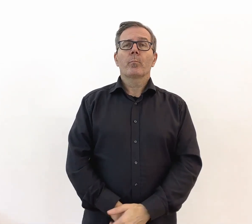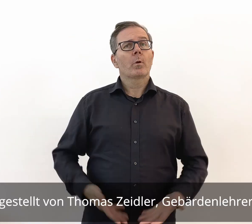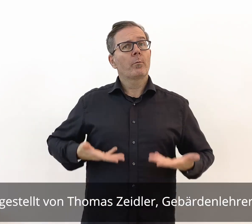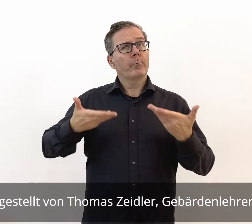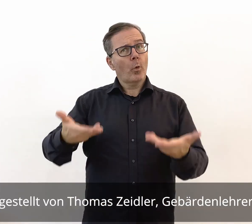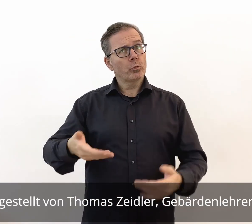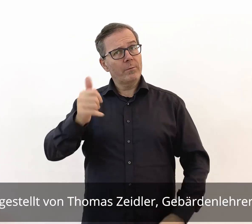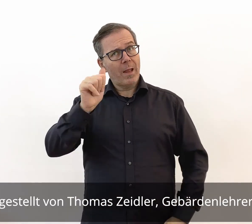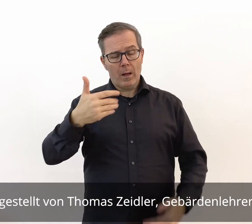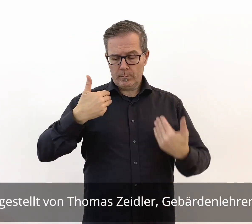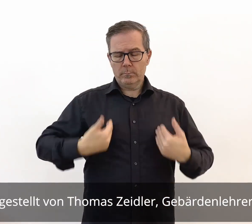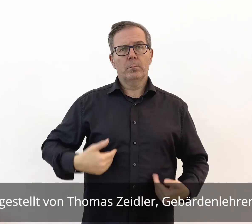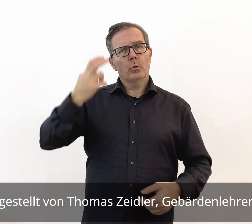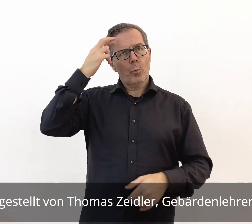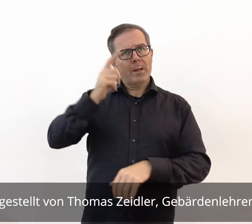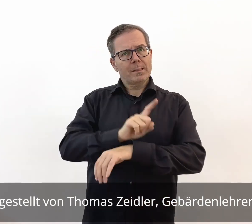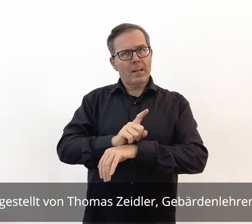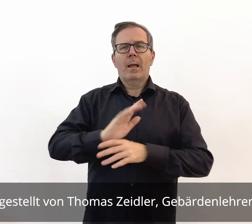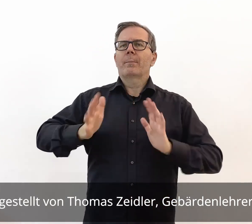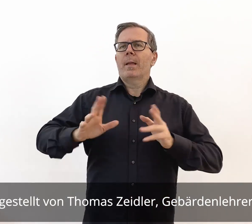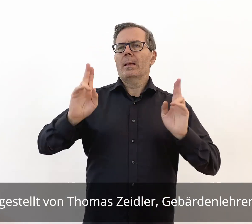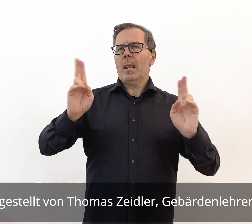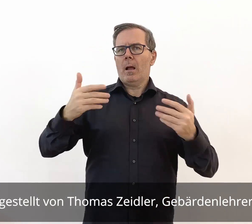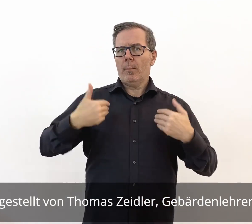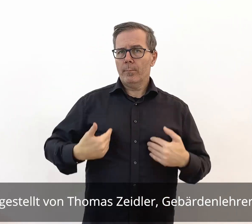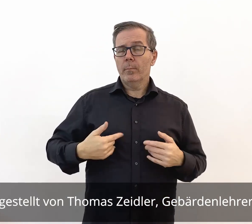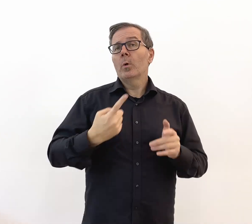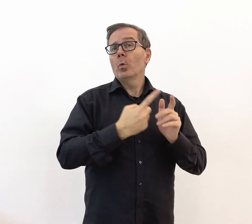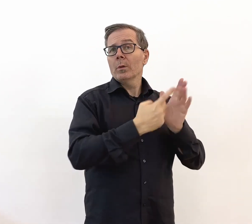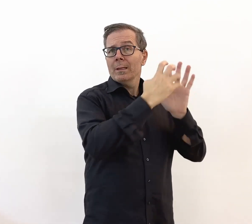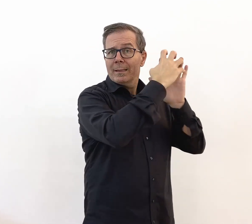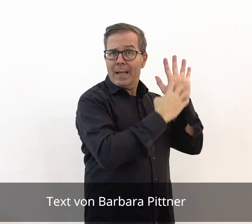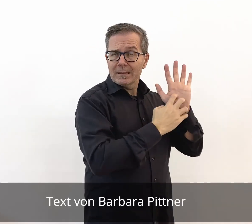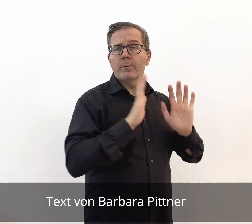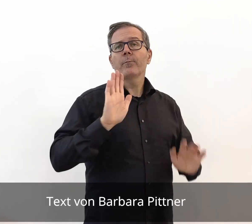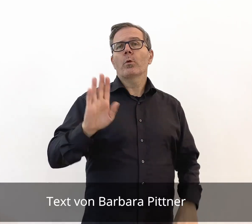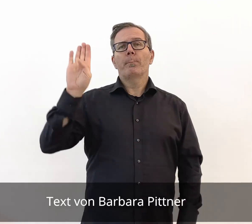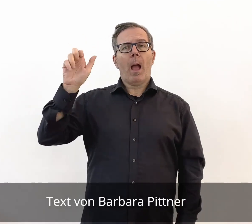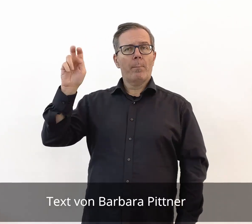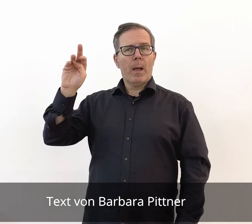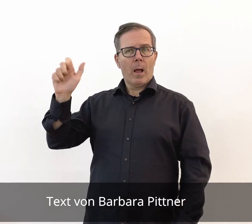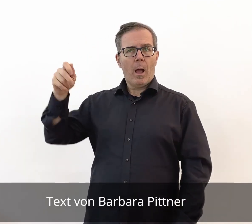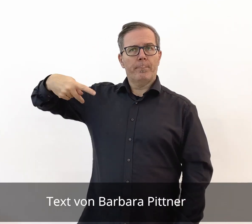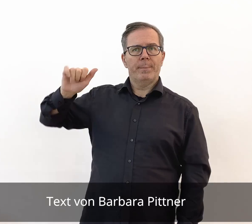Vorgestellt von Thomas Zeidler, Gebärdenlehrer Text von Barbara Pittner